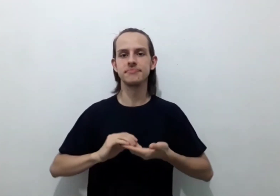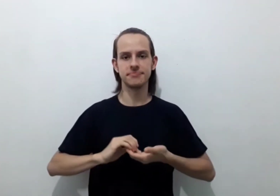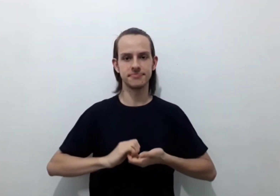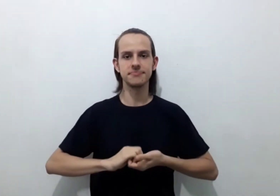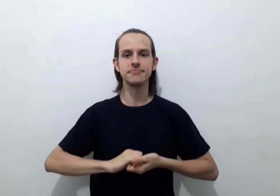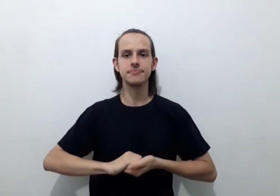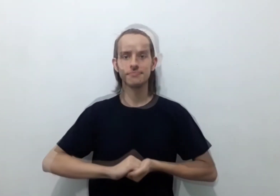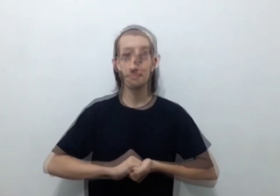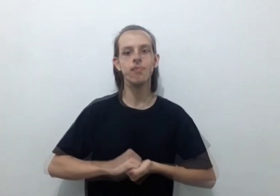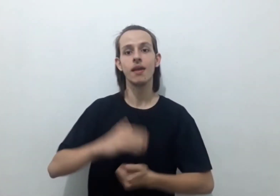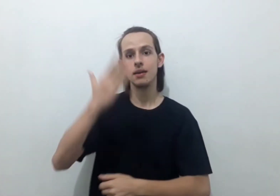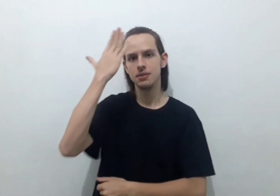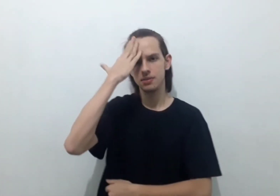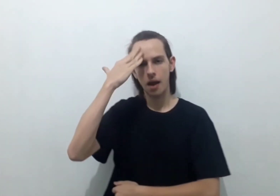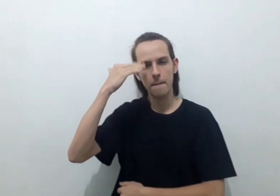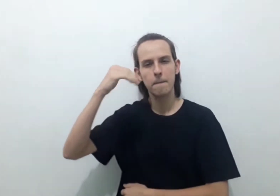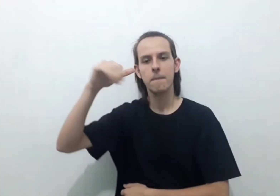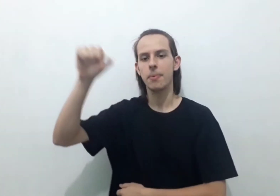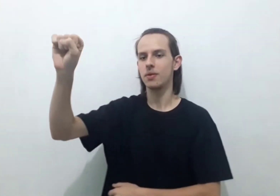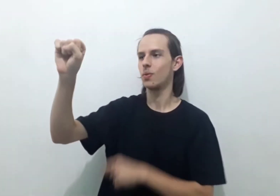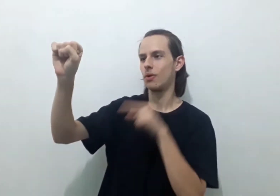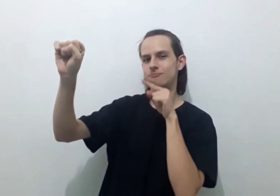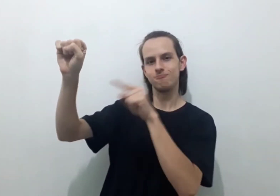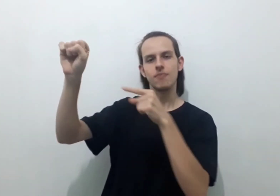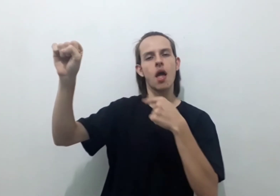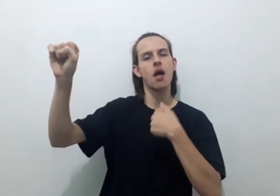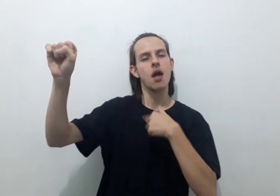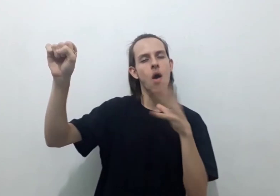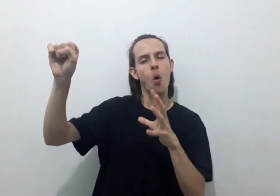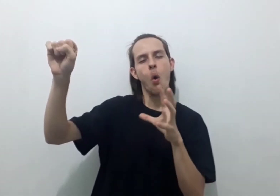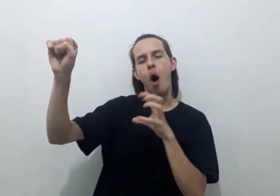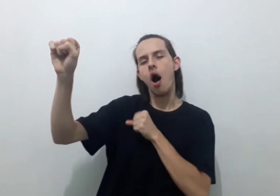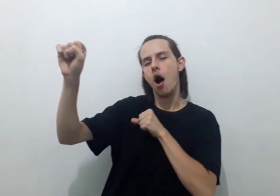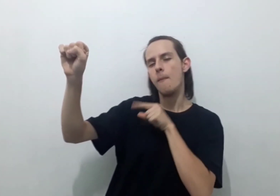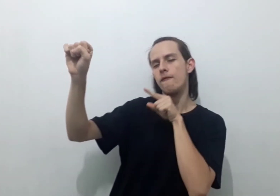A meia mais que a saúde e a beleza